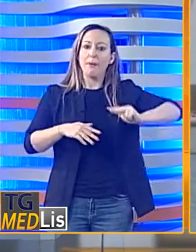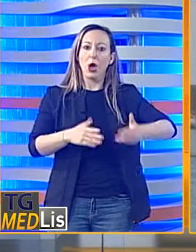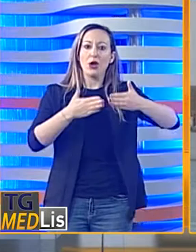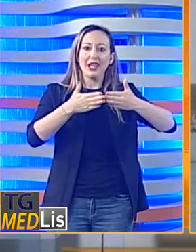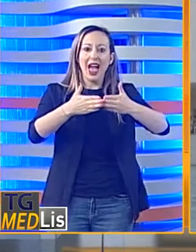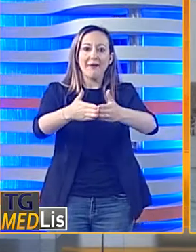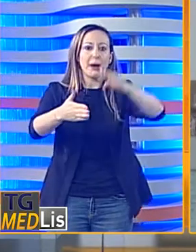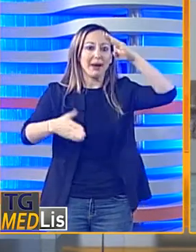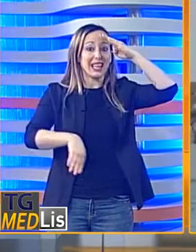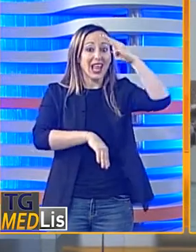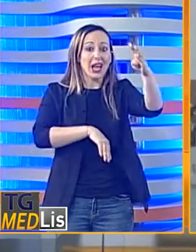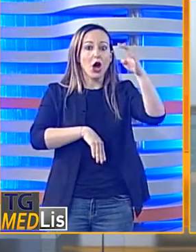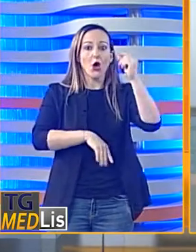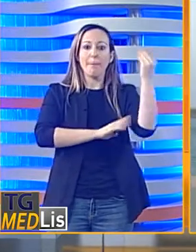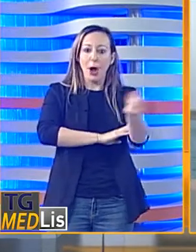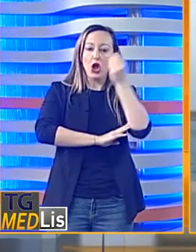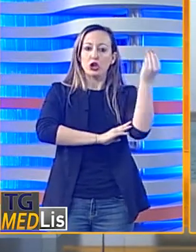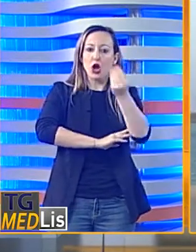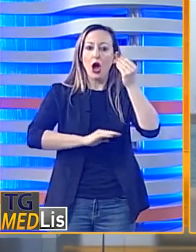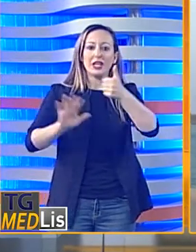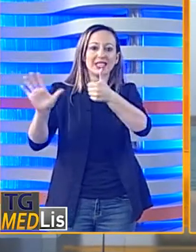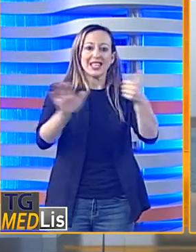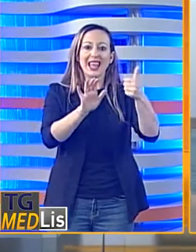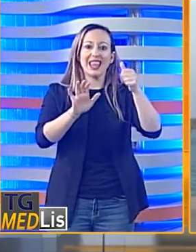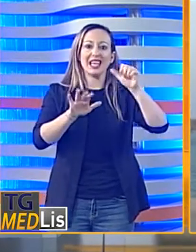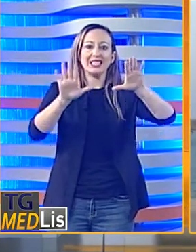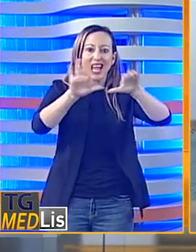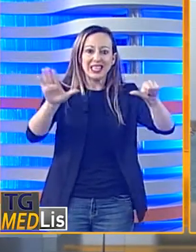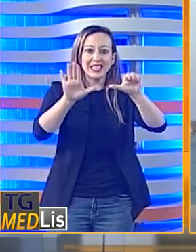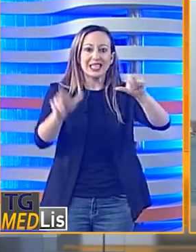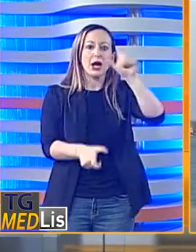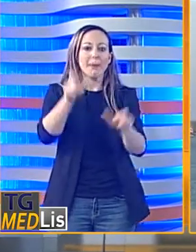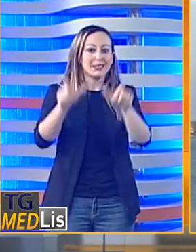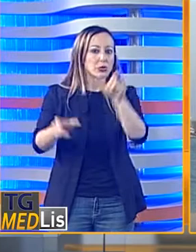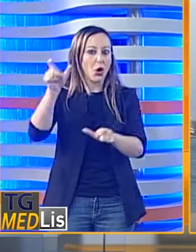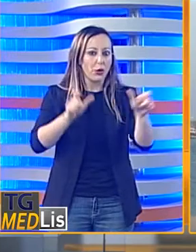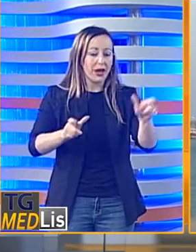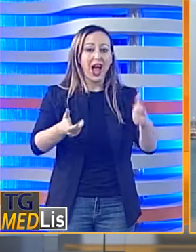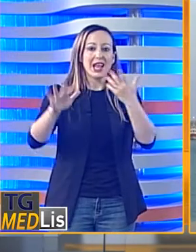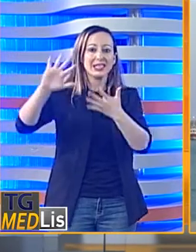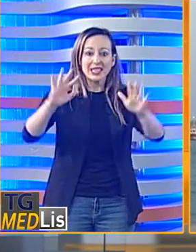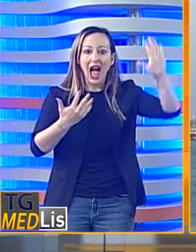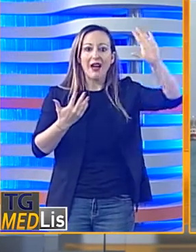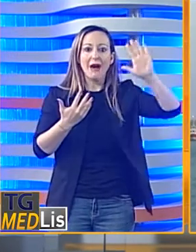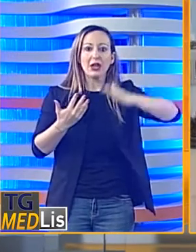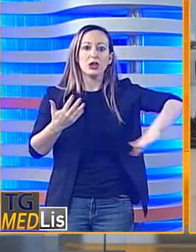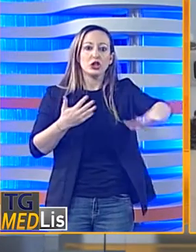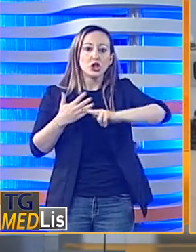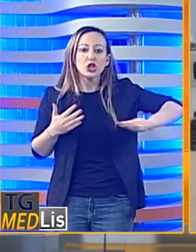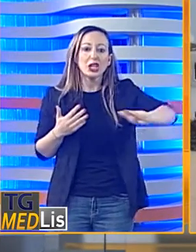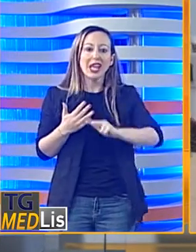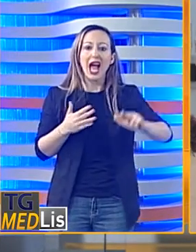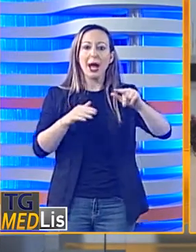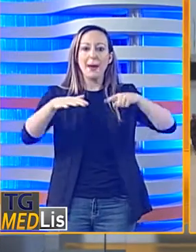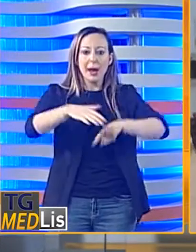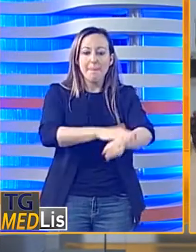Palermo una nave militare con a bordo 616 persone salvate negli ultimi giorni. I